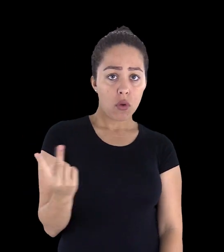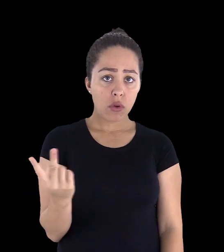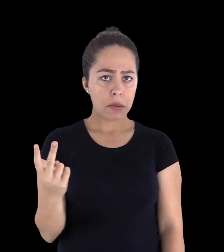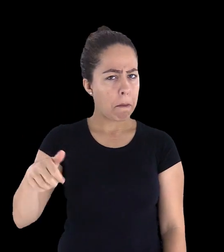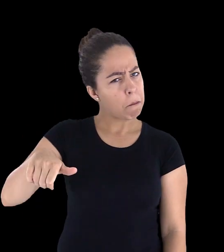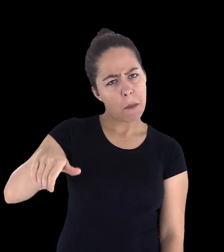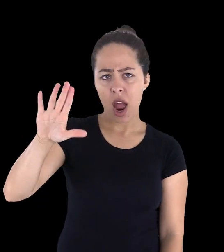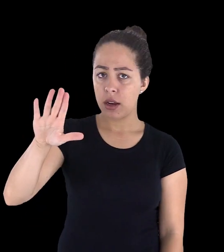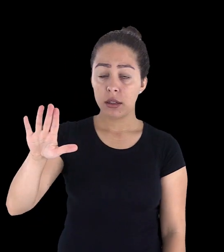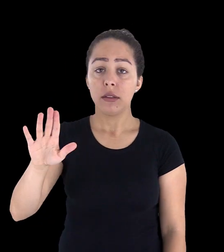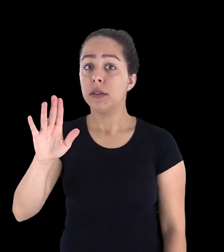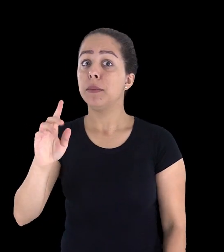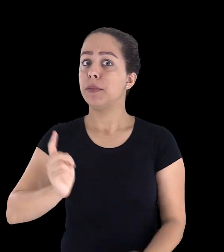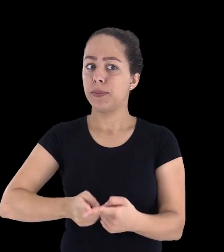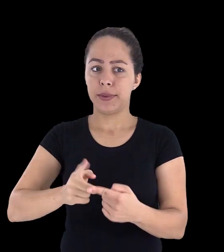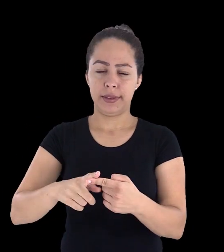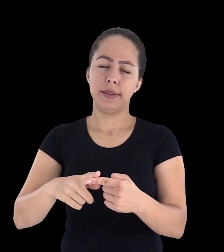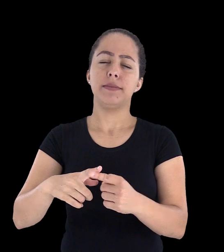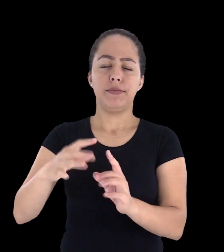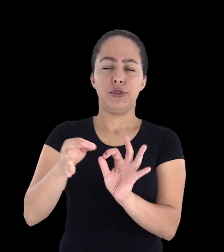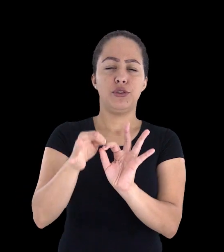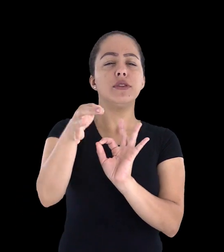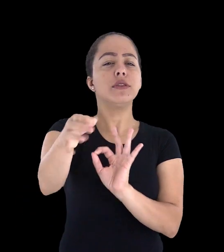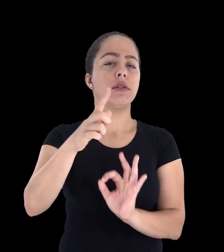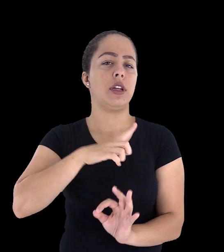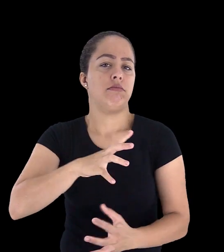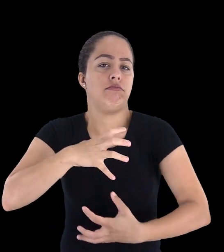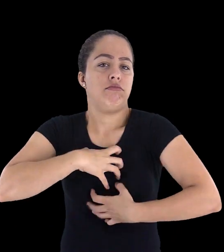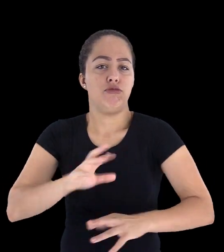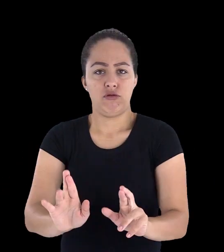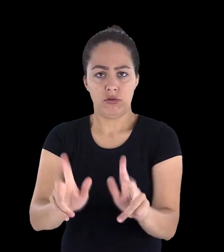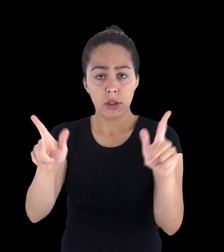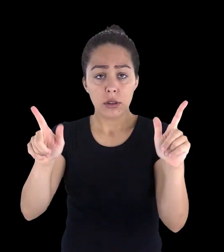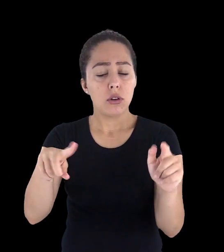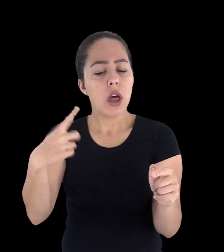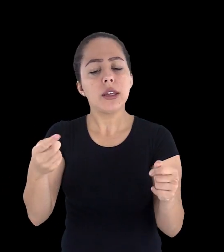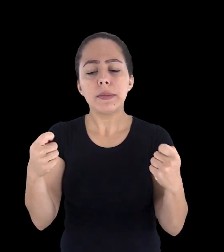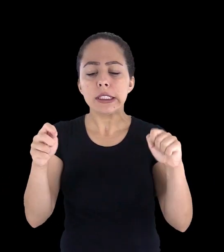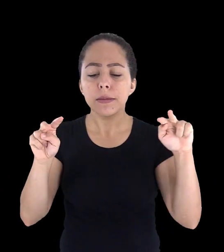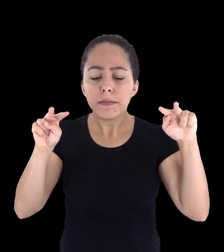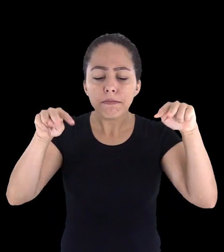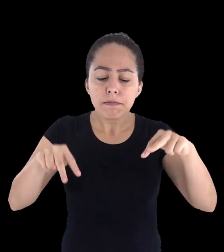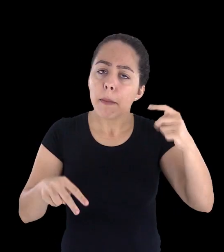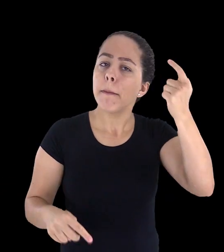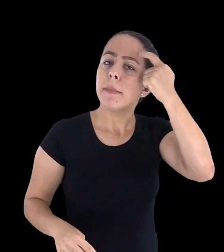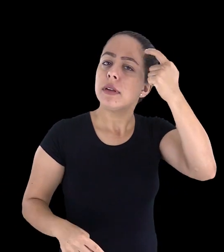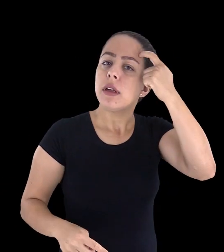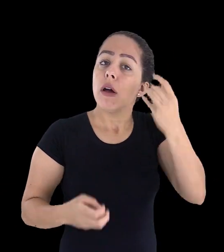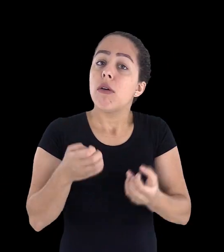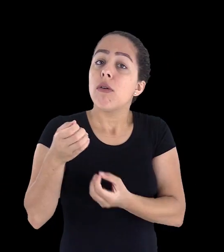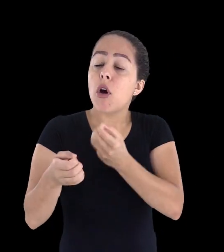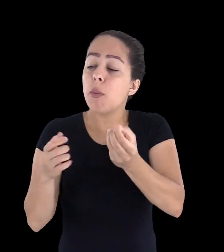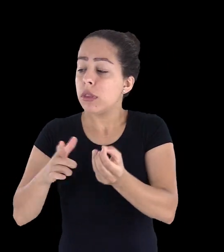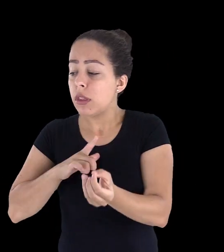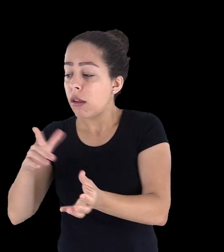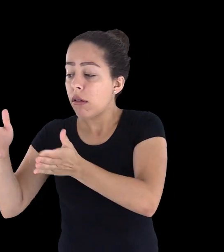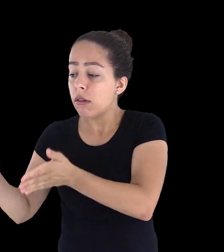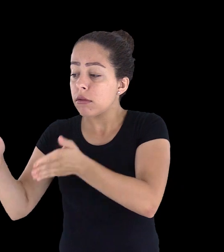especificidades da EAD, nós precisamos compreender os aspectos relacionados a cada uma dessas etapas